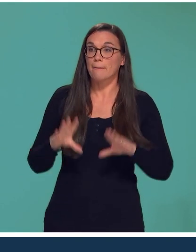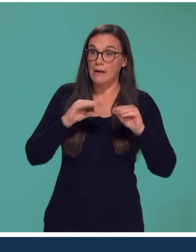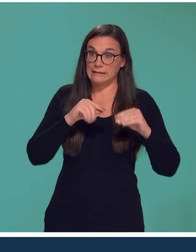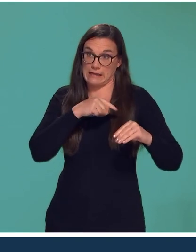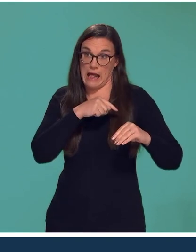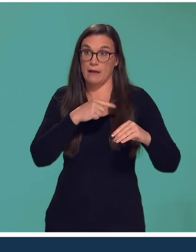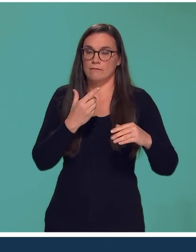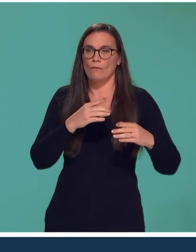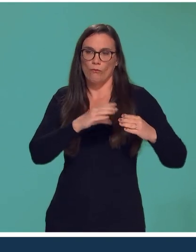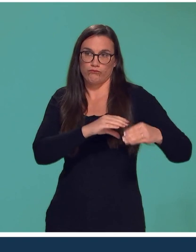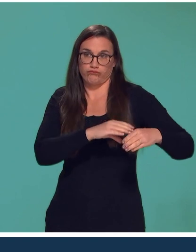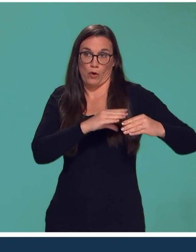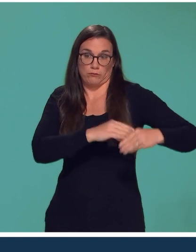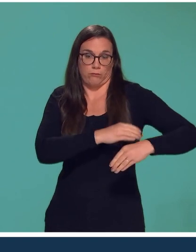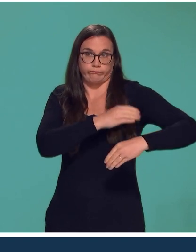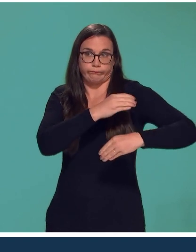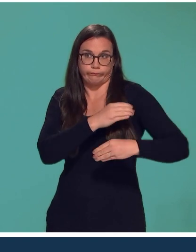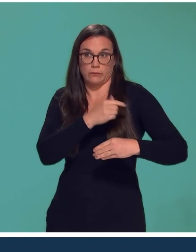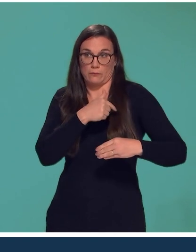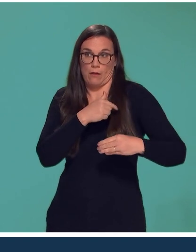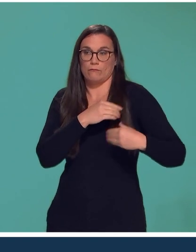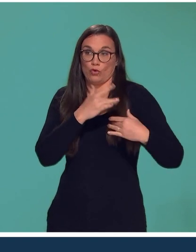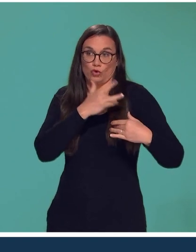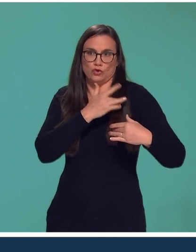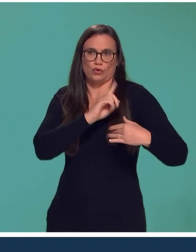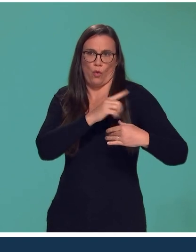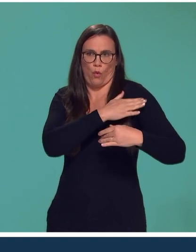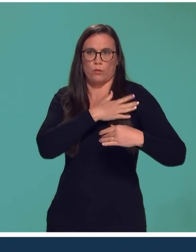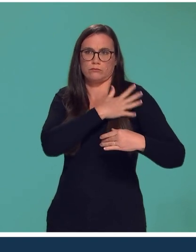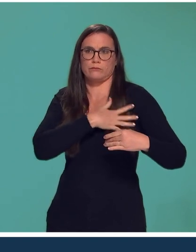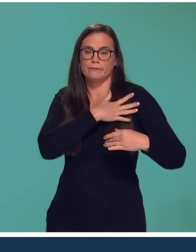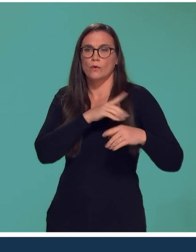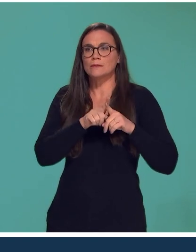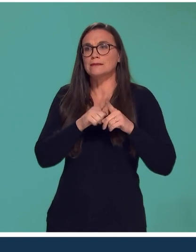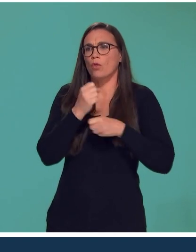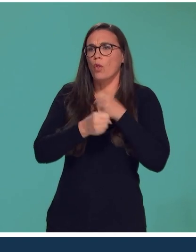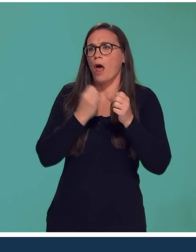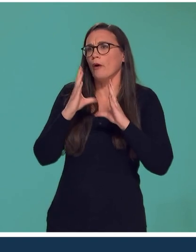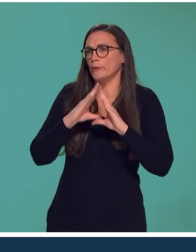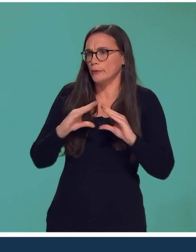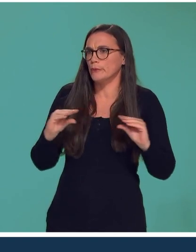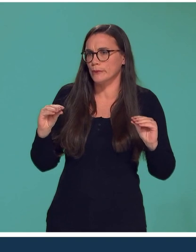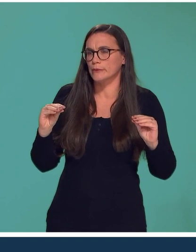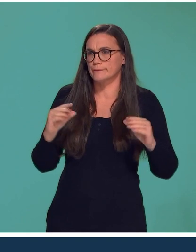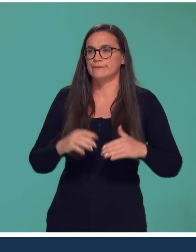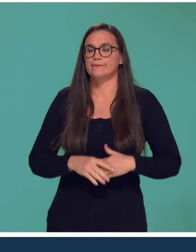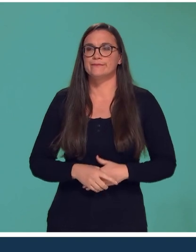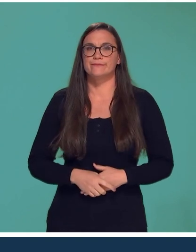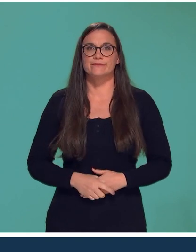Comme ça, le coussin, le bras n'est pas en contact avec le haut du corps. Et ça apaise la